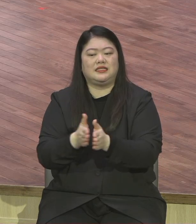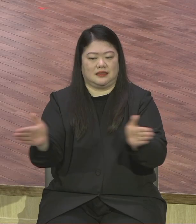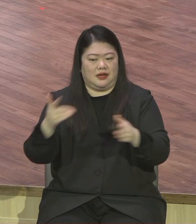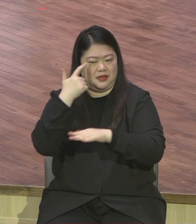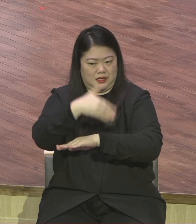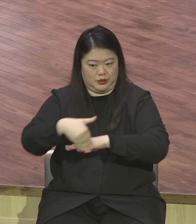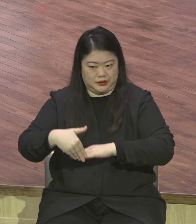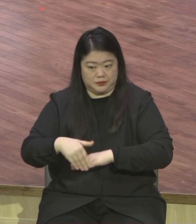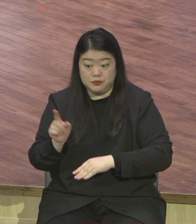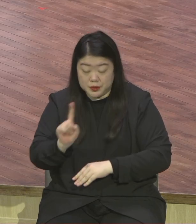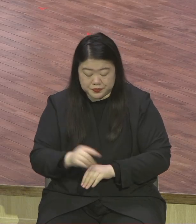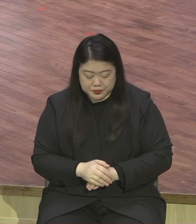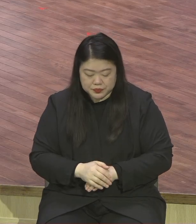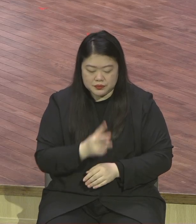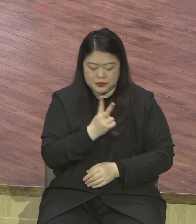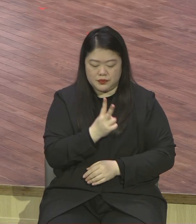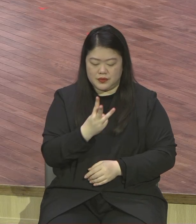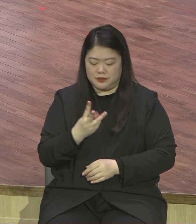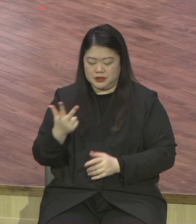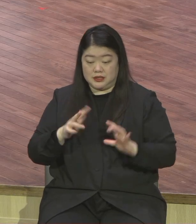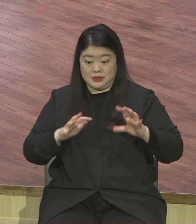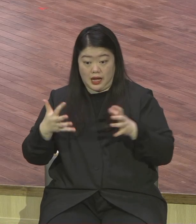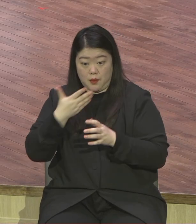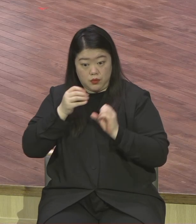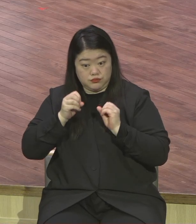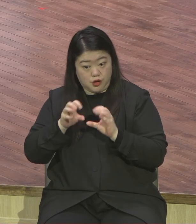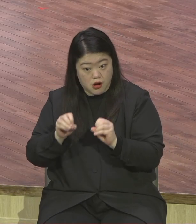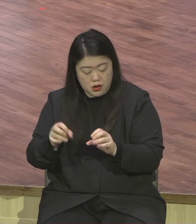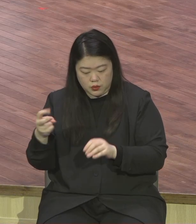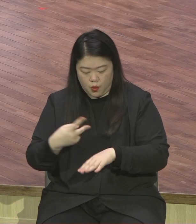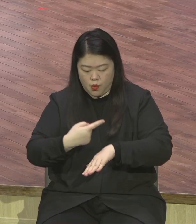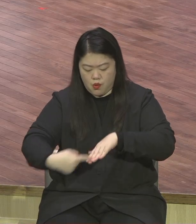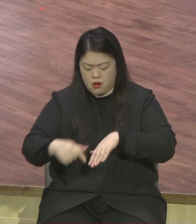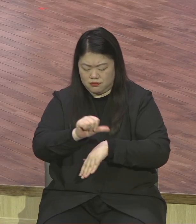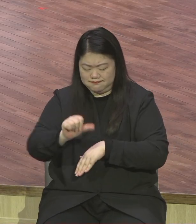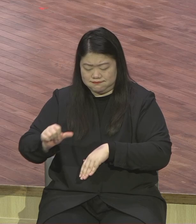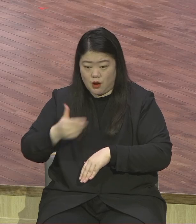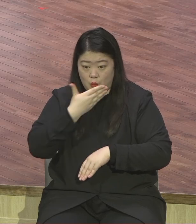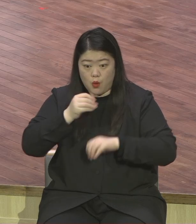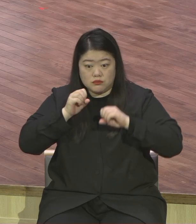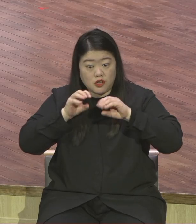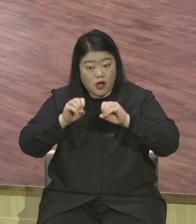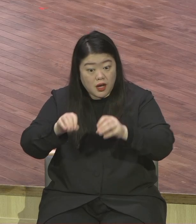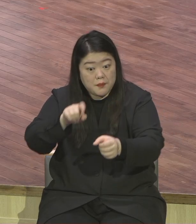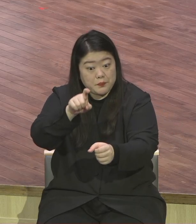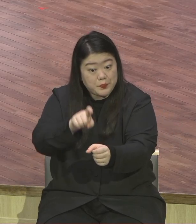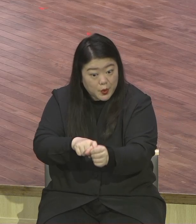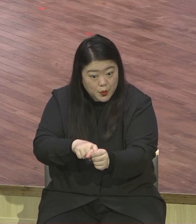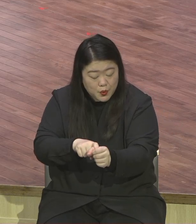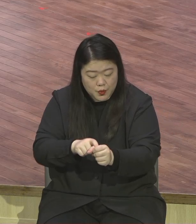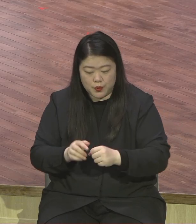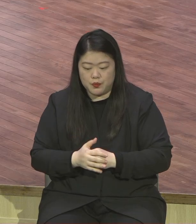시대적인 미션을 감당하기 위해서 이 교회가 이걸 알기 위해서는 핵심이 뭐냐